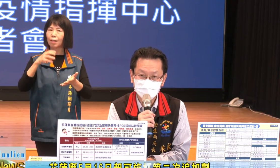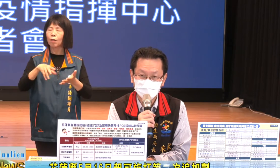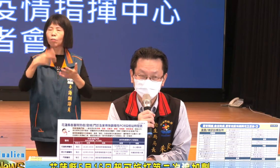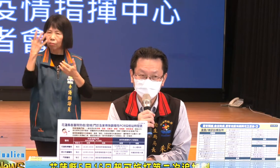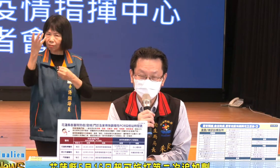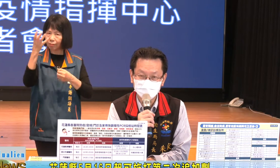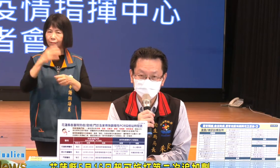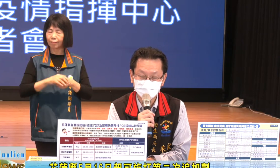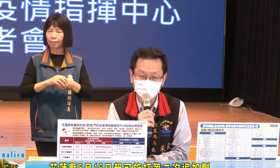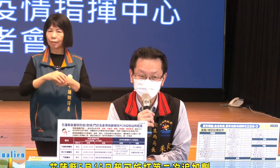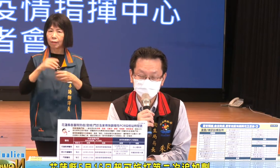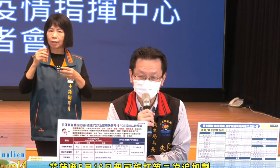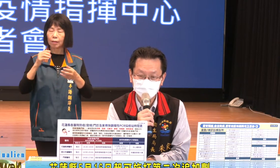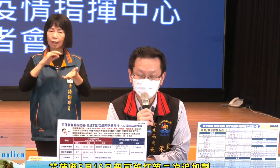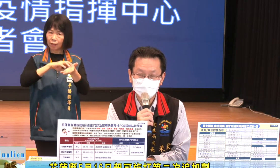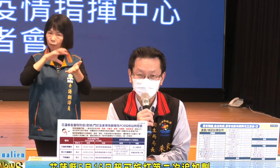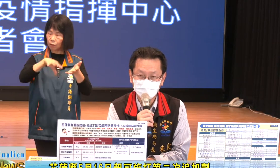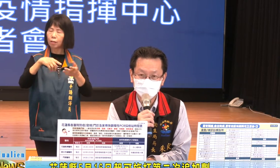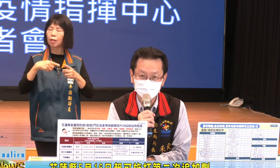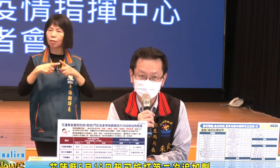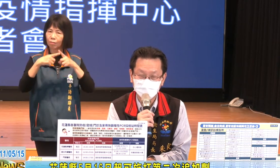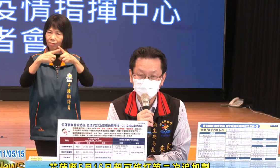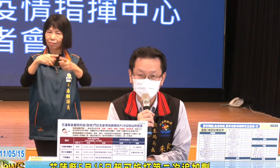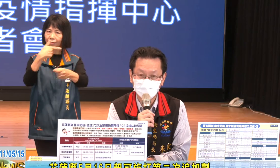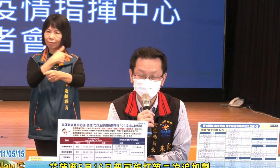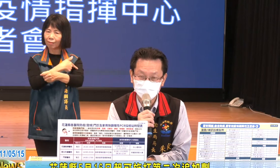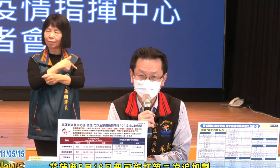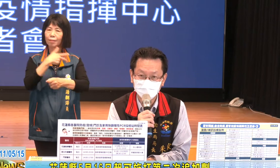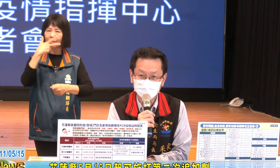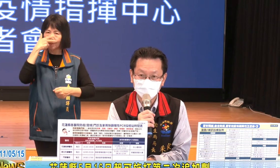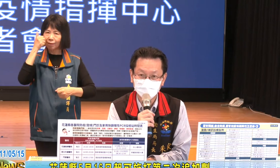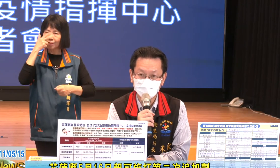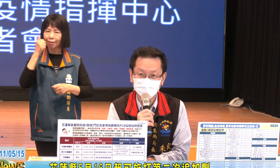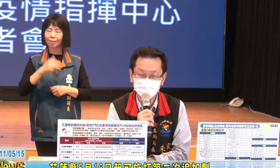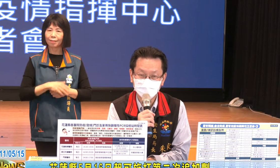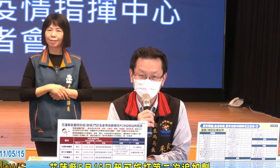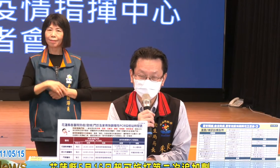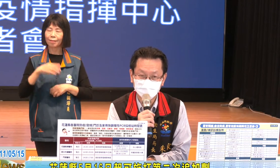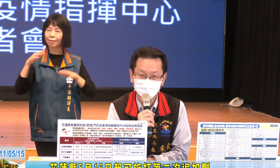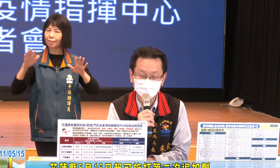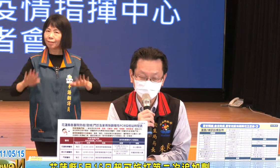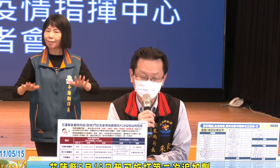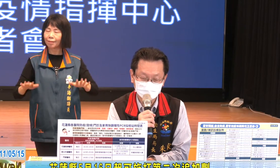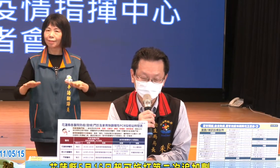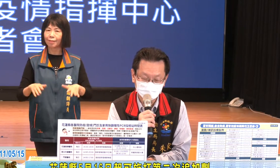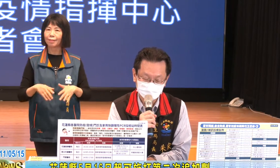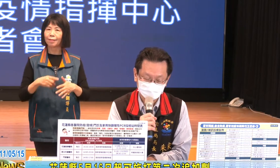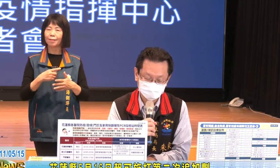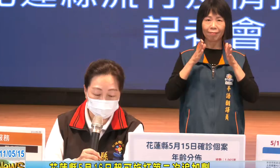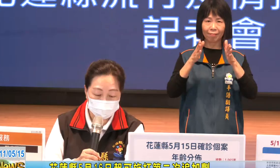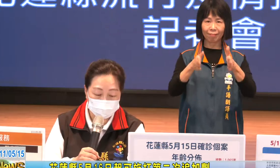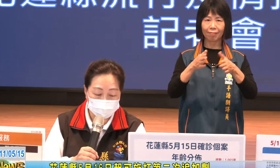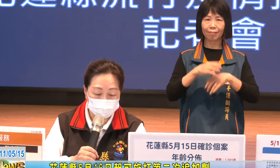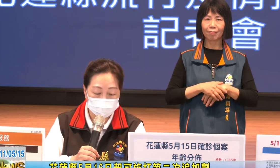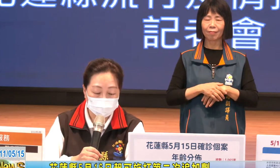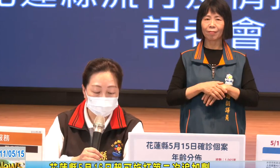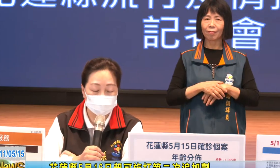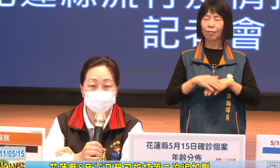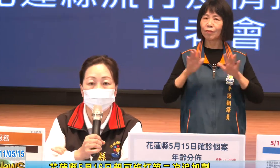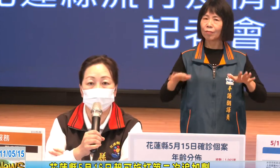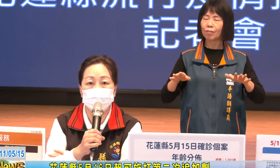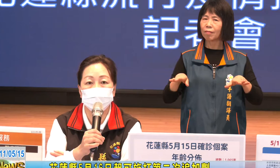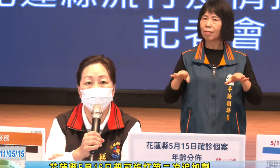比較多在醫療院所來做接種會比較方便那目前來講我們的規劃是如此即將